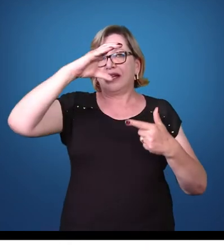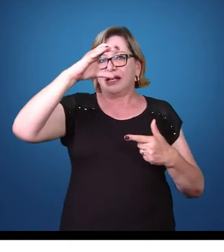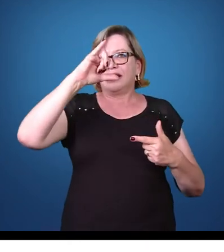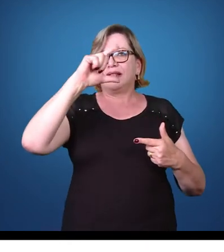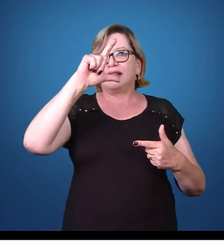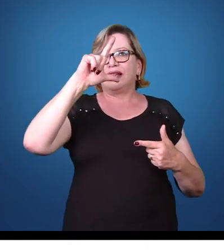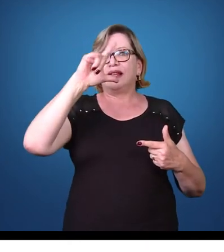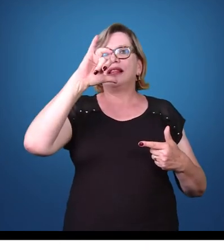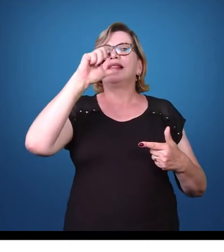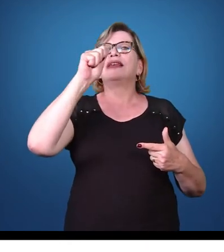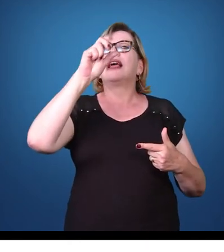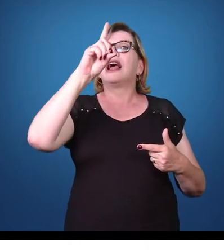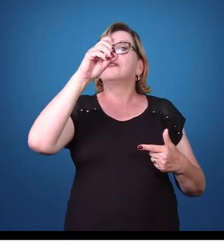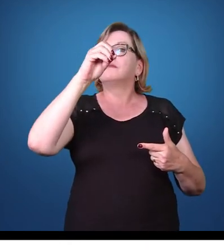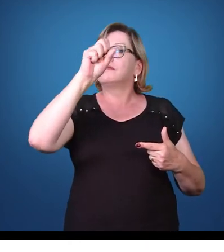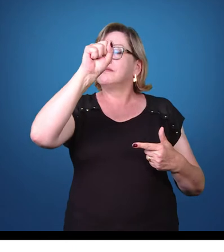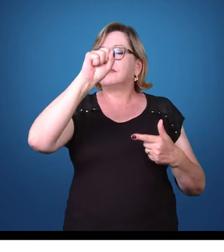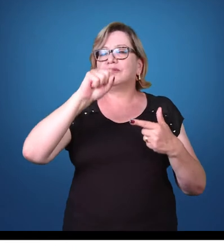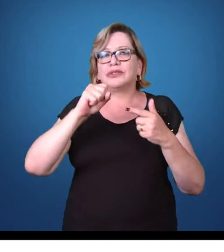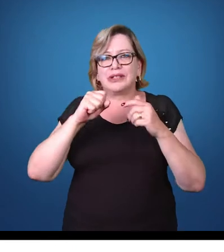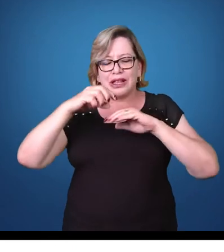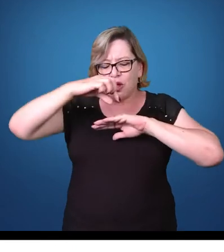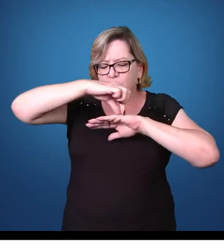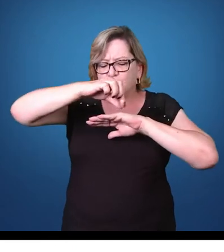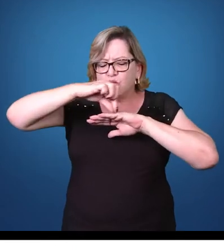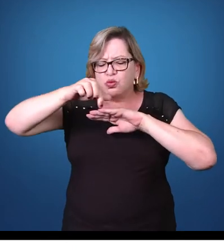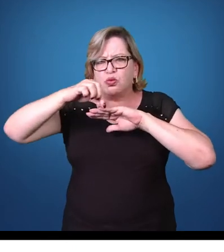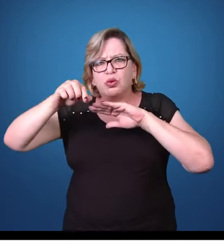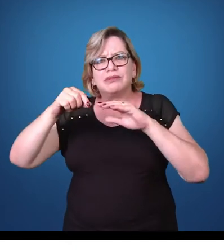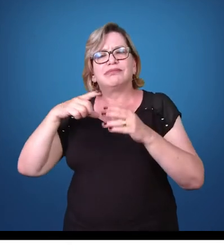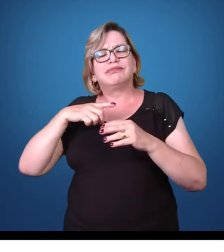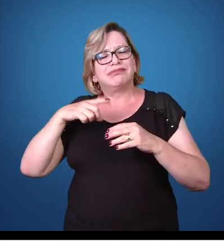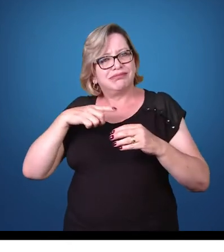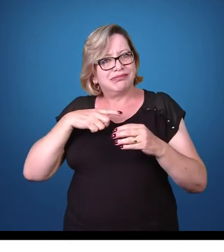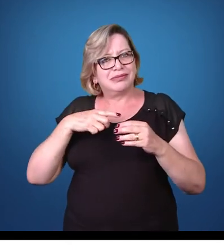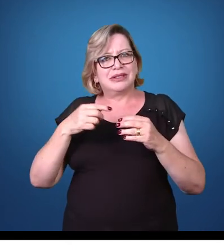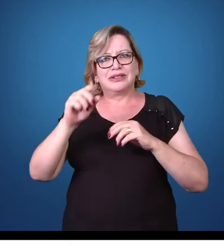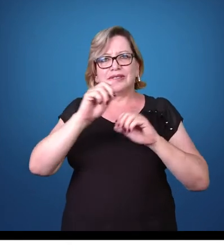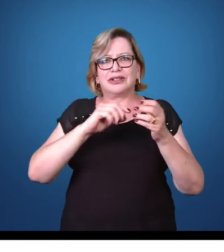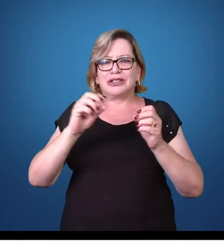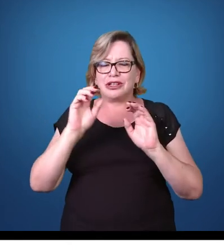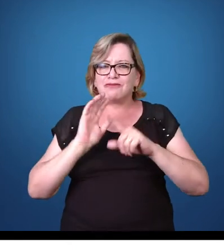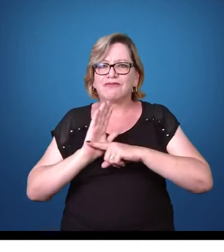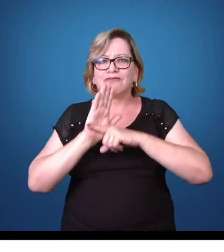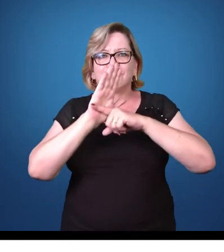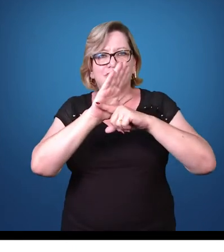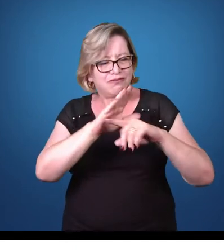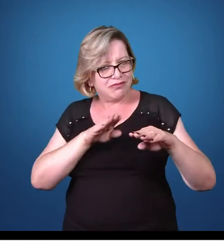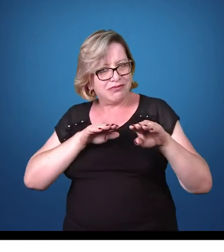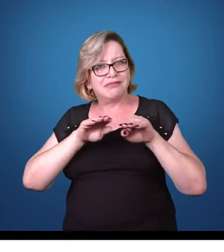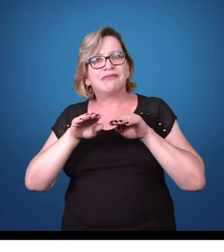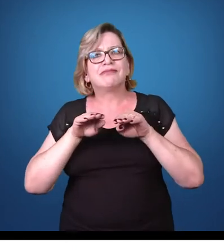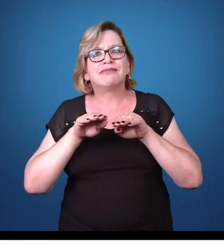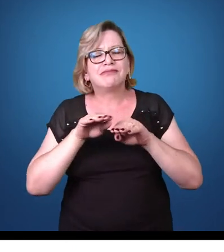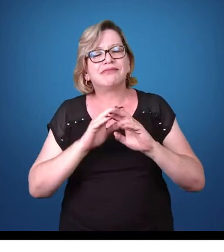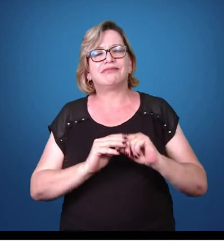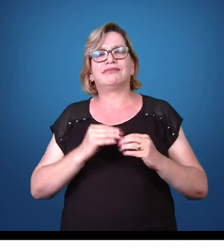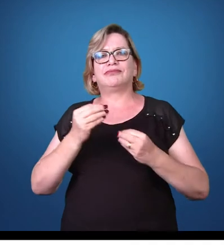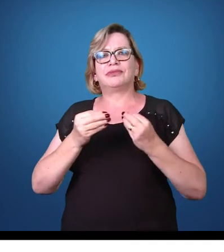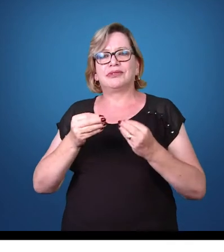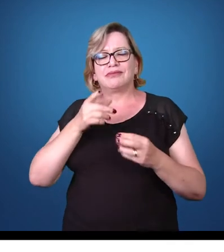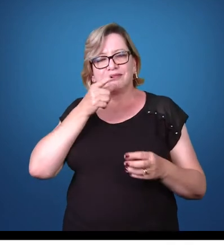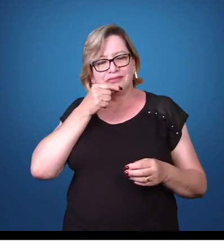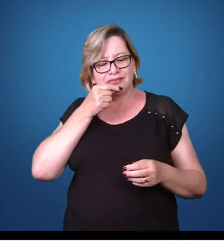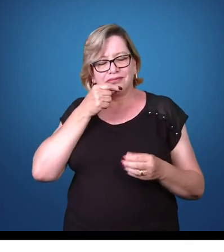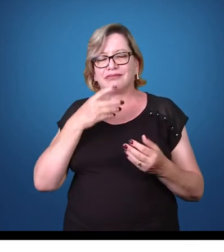apresentam cílios ao redor da sua membrana plasmática, que auxiliam eles na sua movimentação no meio